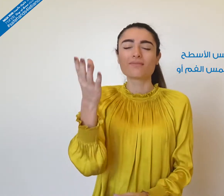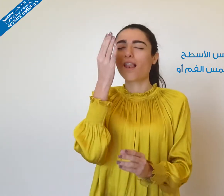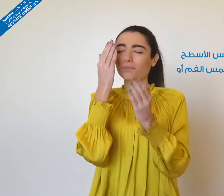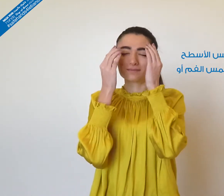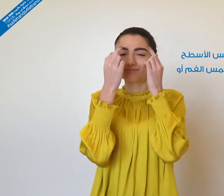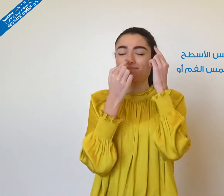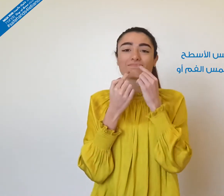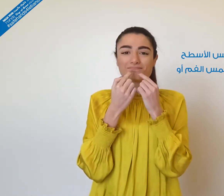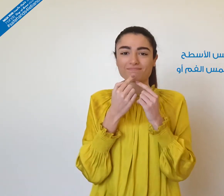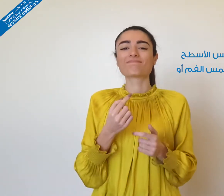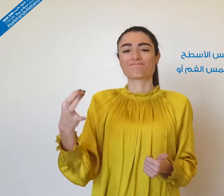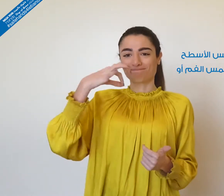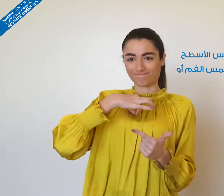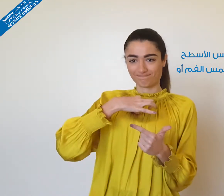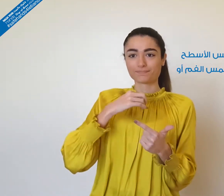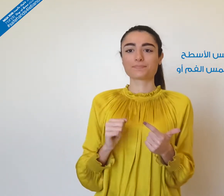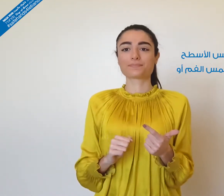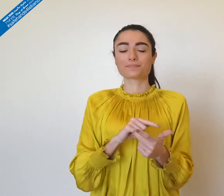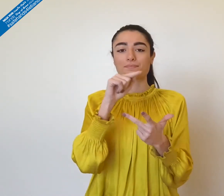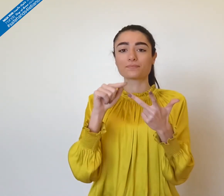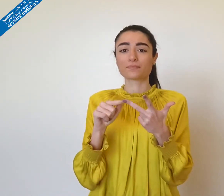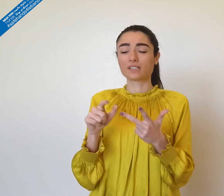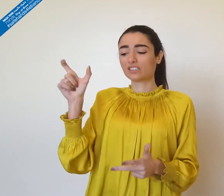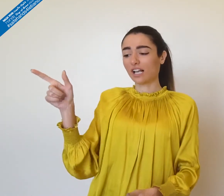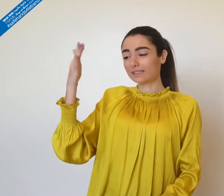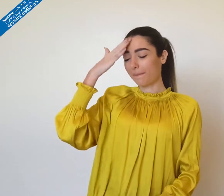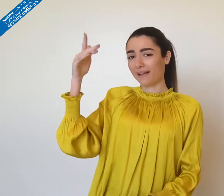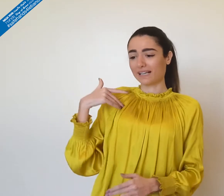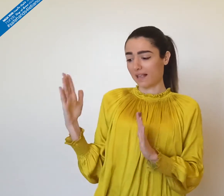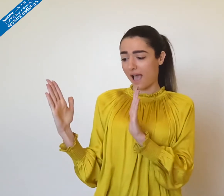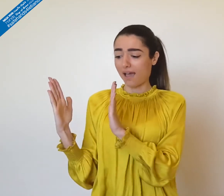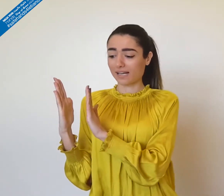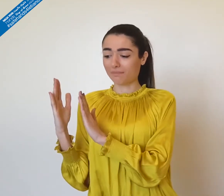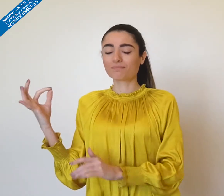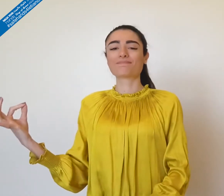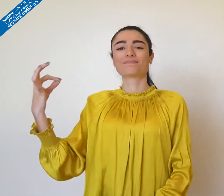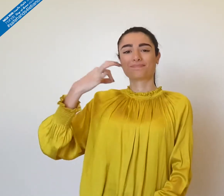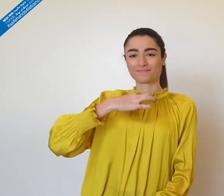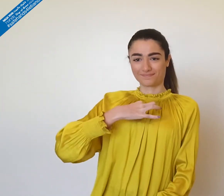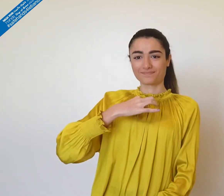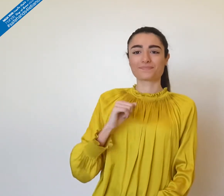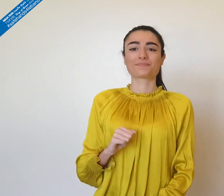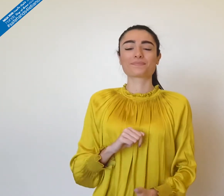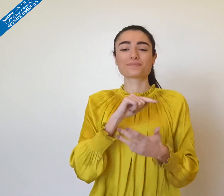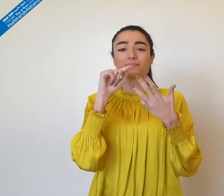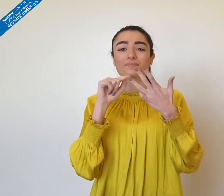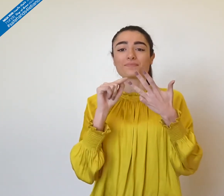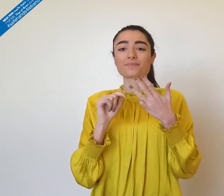الأنف أو العين ثالثاً، الاتصال المباشر مع المصابين رابعاً،